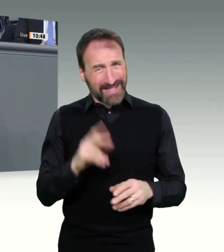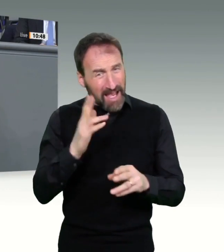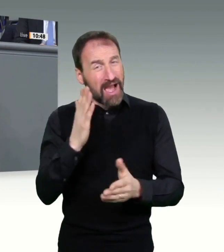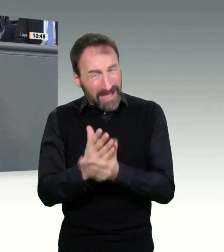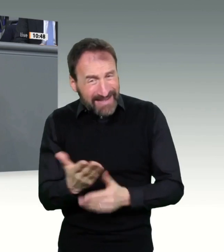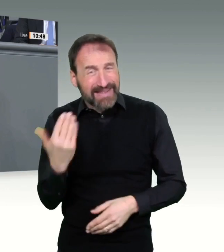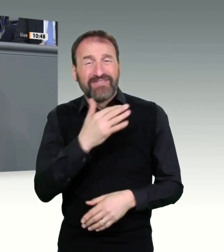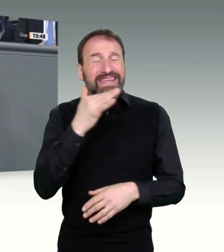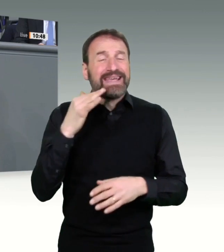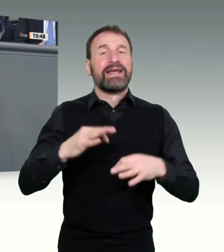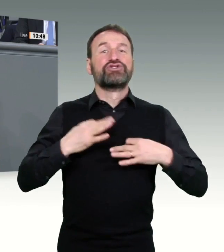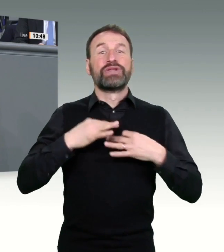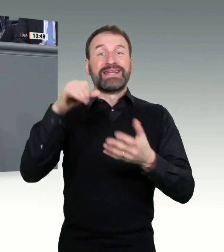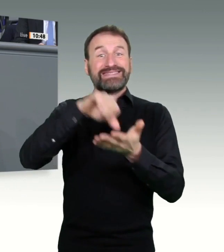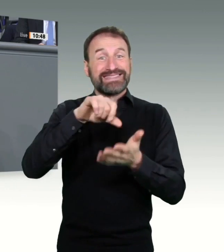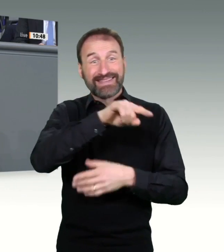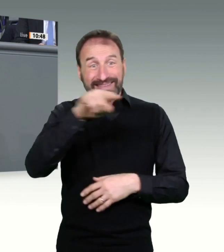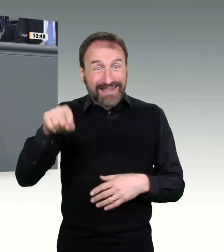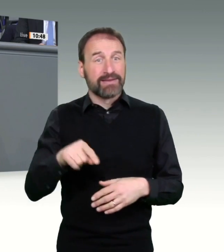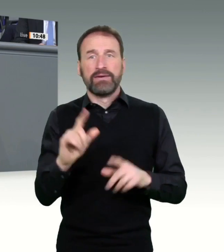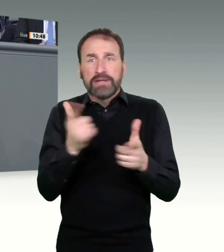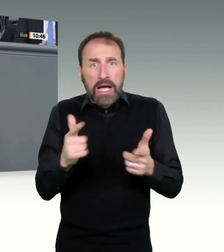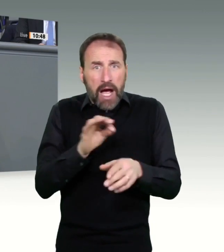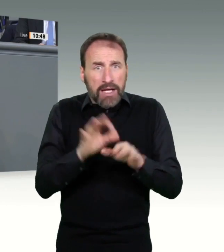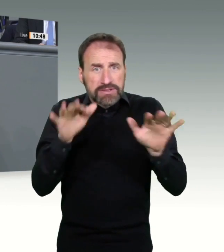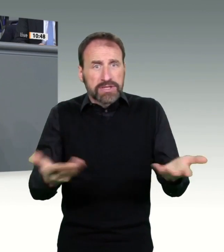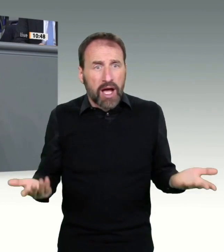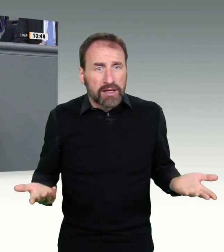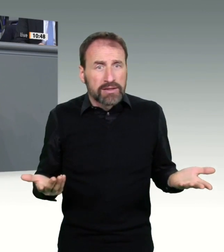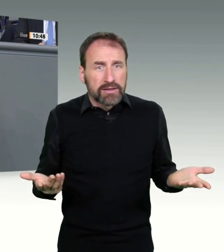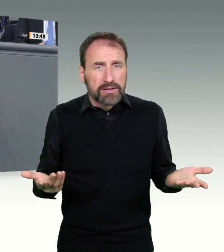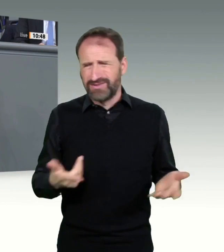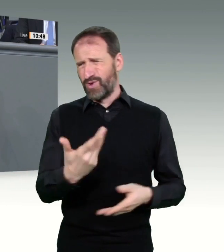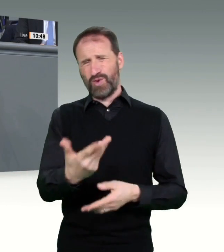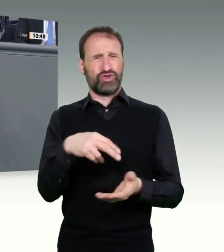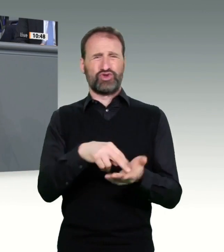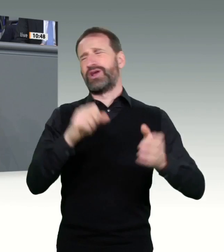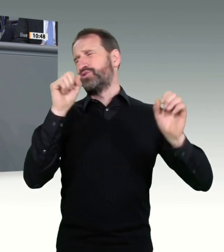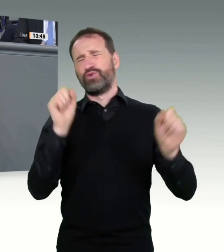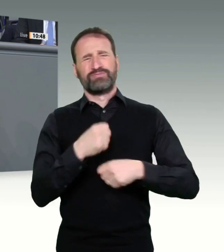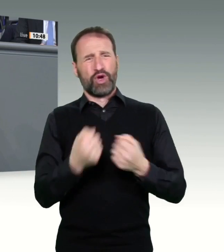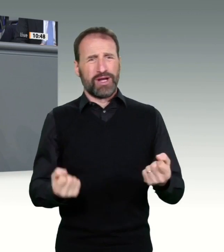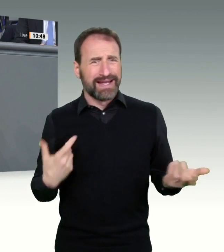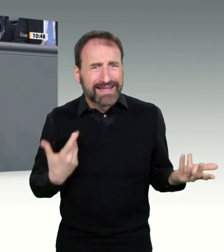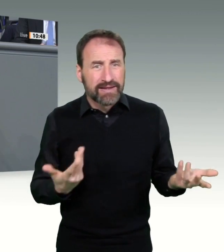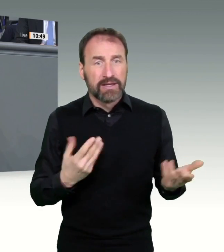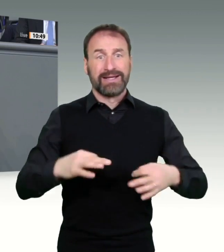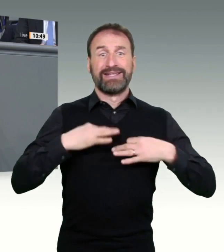Ursache allen Übels diffamieren. Durch die Verkleinerung, Zerlegung und Privatisierung wichtiger Bereiche der öffentlichen